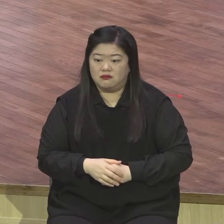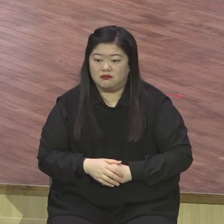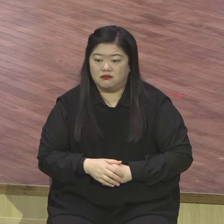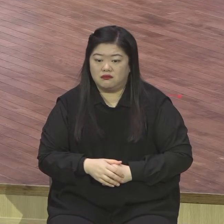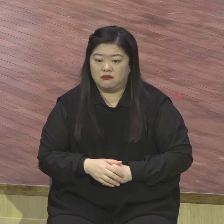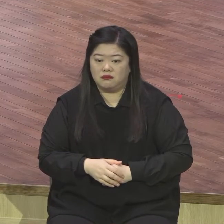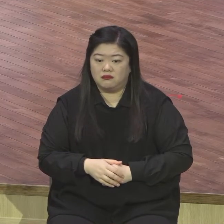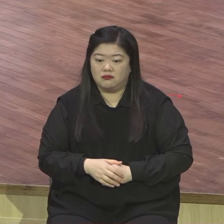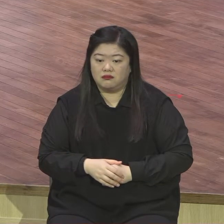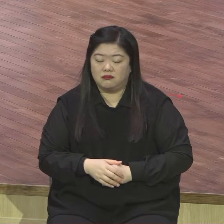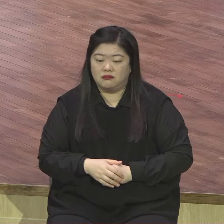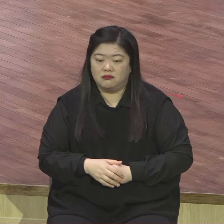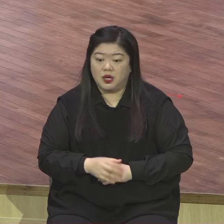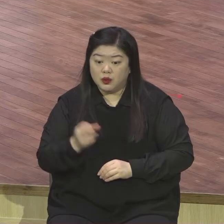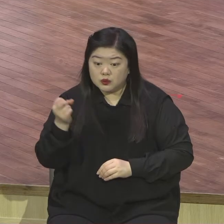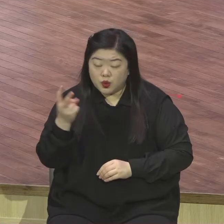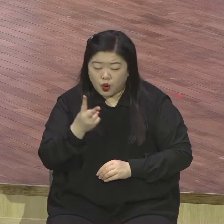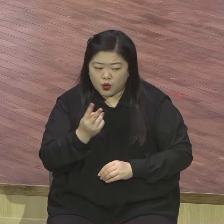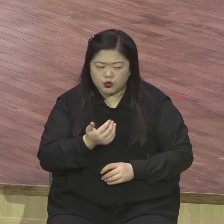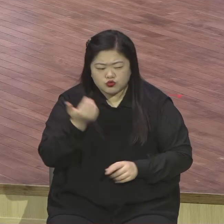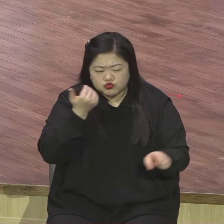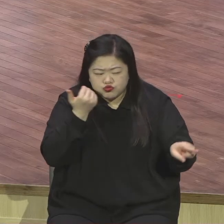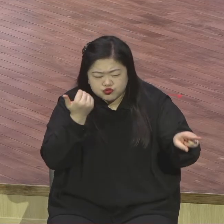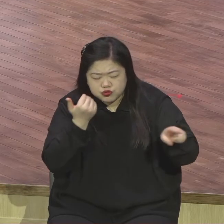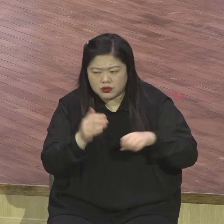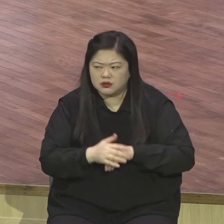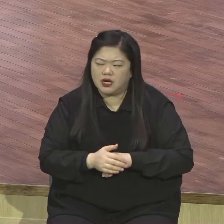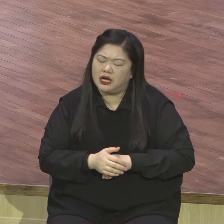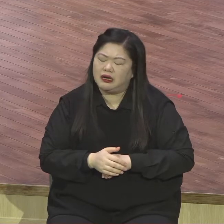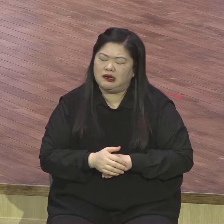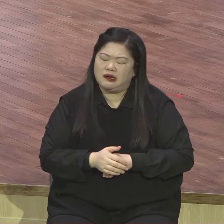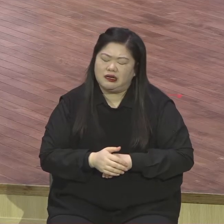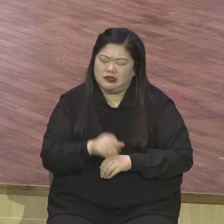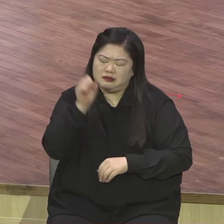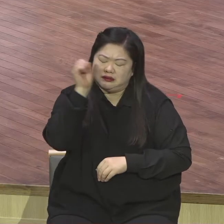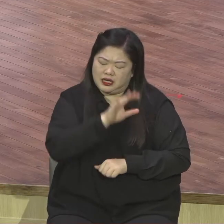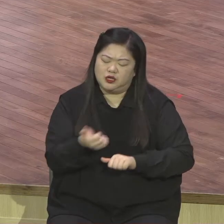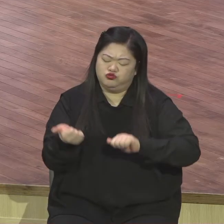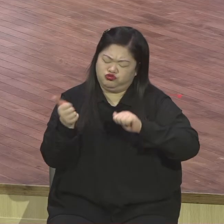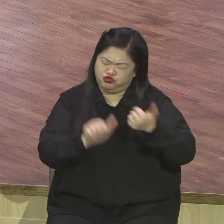싶은 정도로 고통 속에 있는 분들도 있습니다. 지금 현재